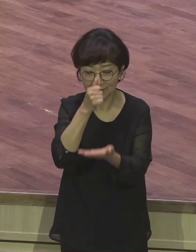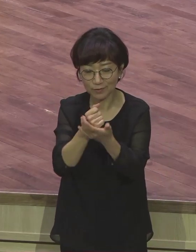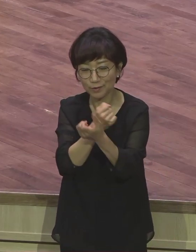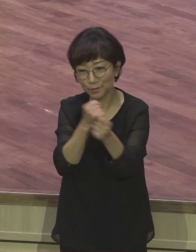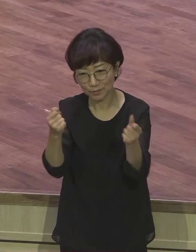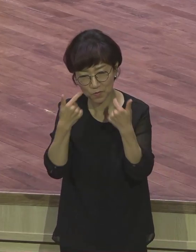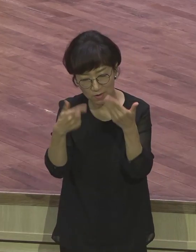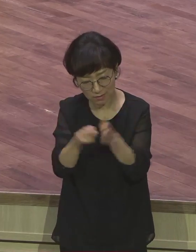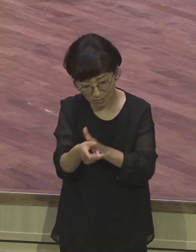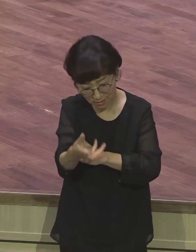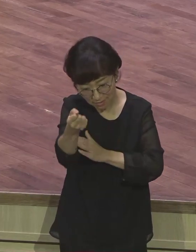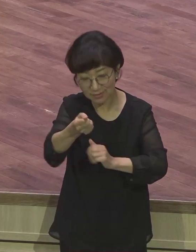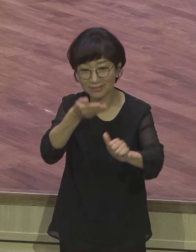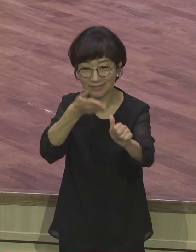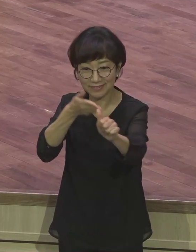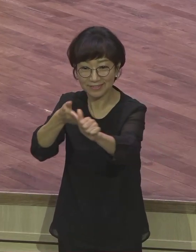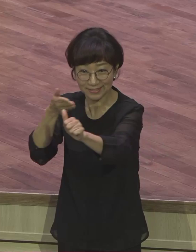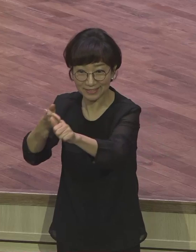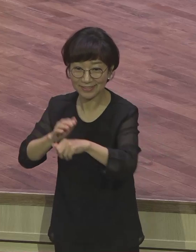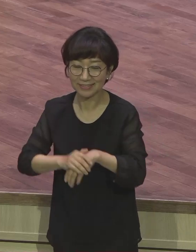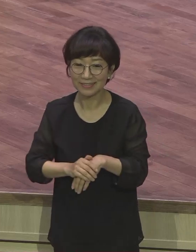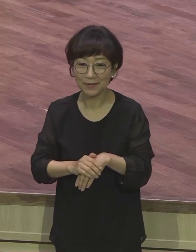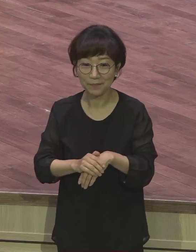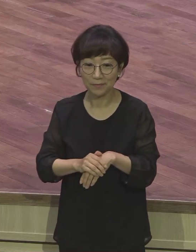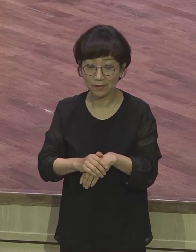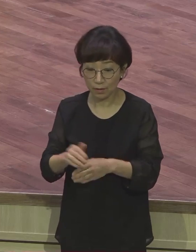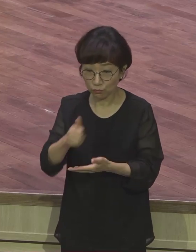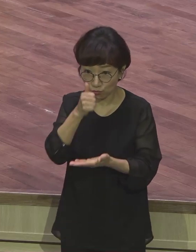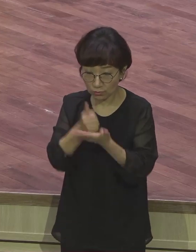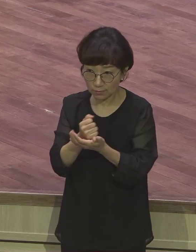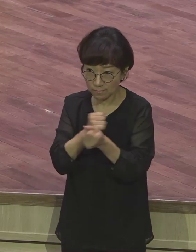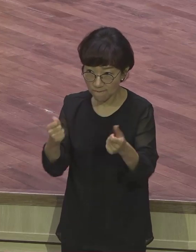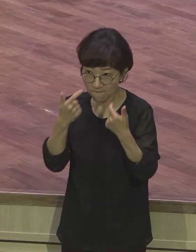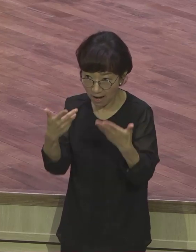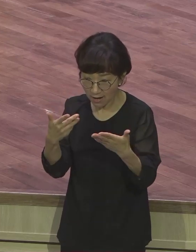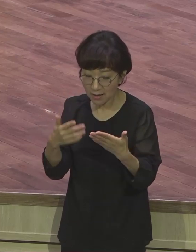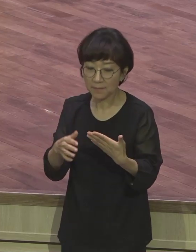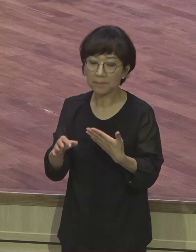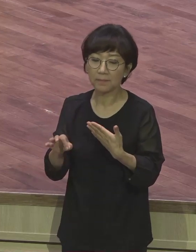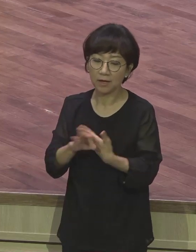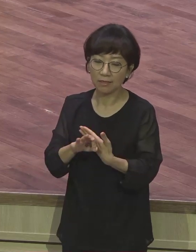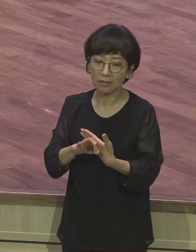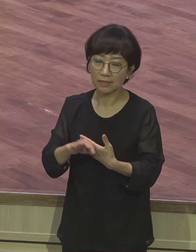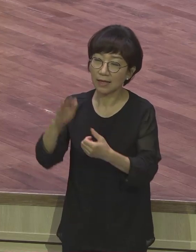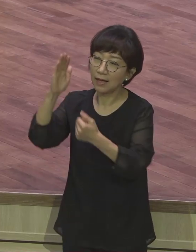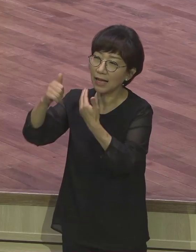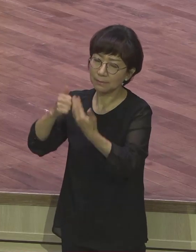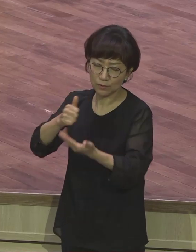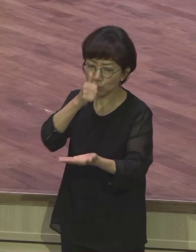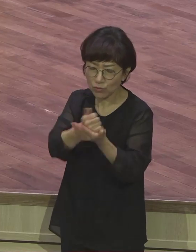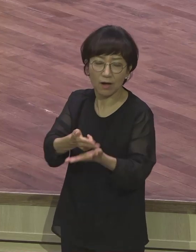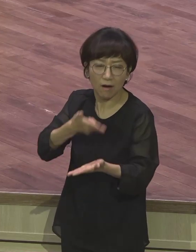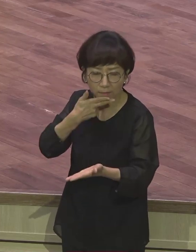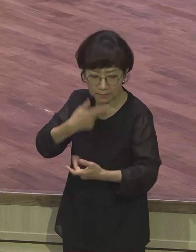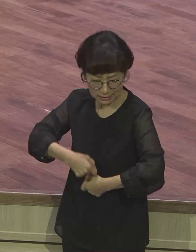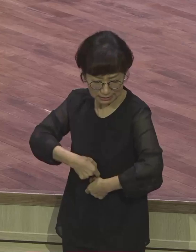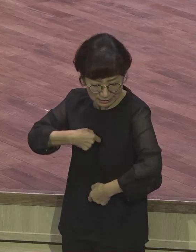그래서 사제의 확신인 사람은 어떻게요? 어렵다 하심을 받은 자다. 여러분 어려운 자예요.